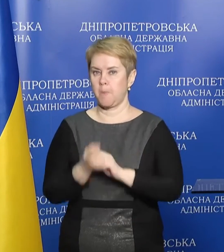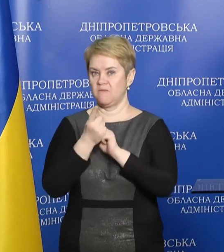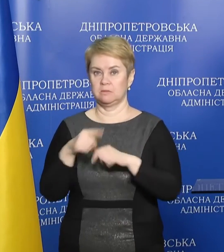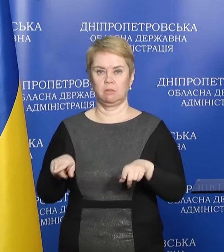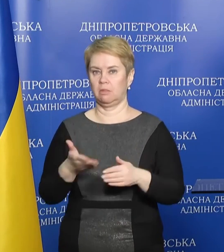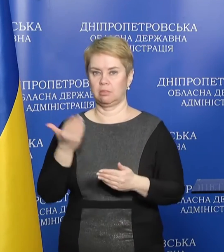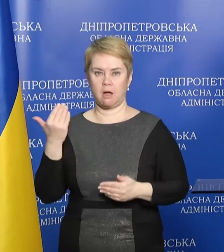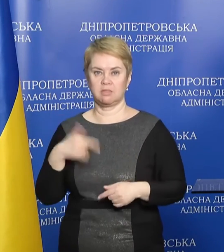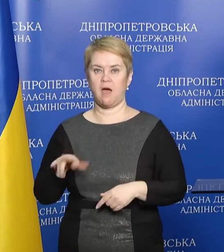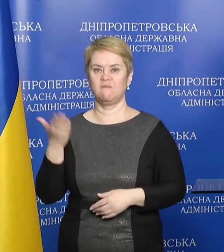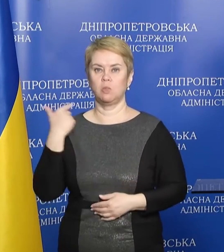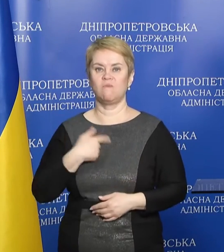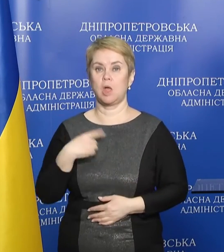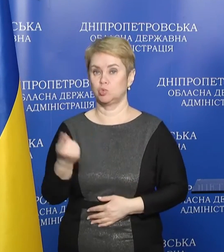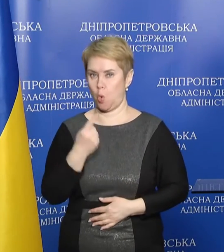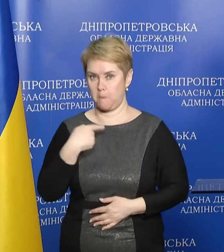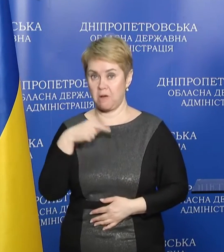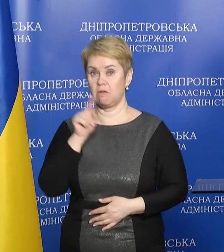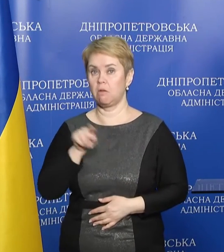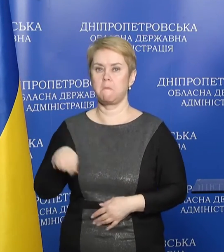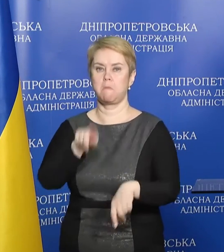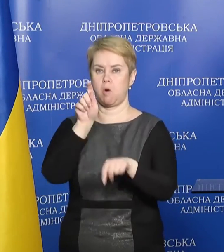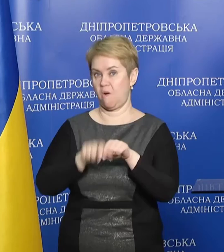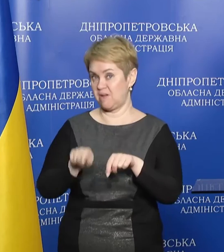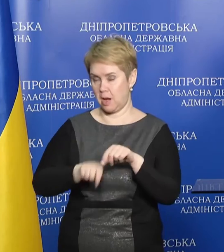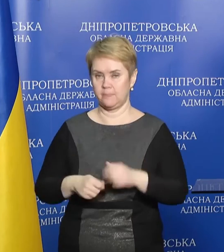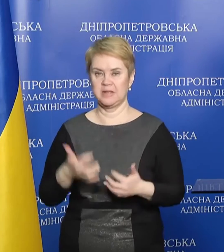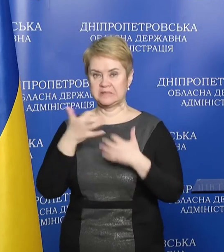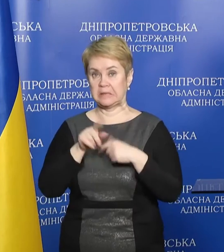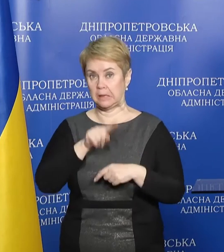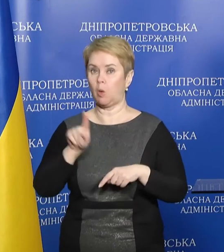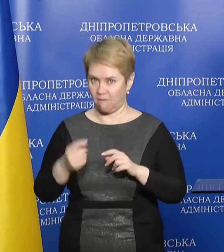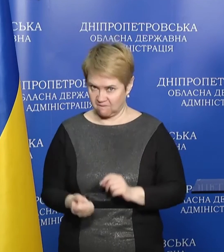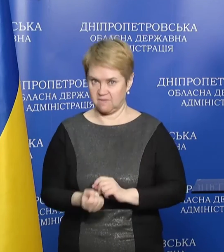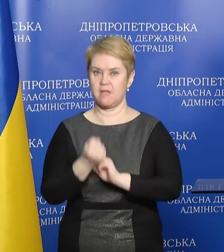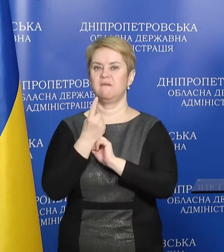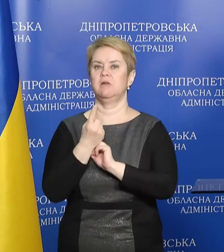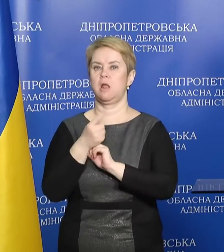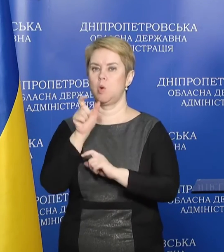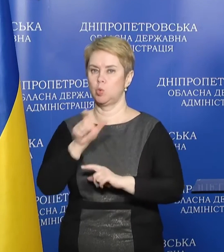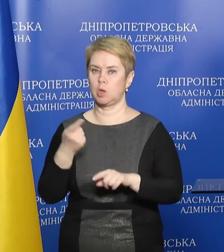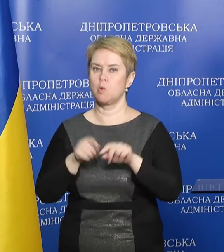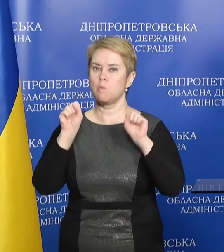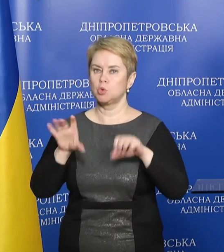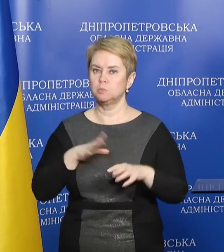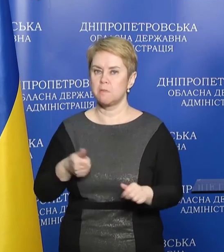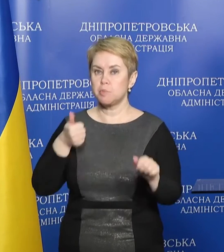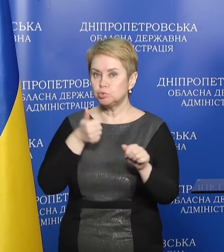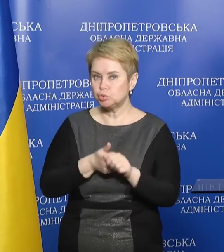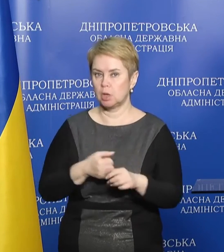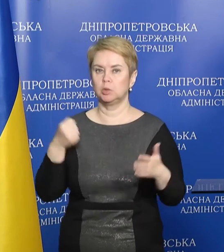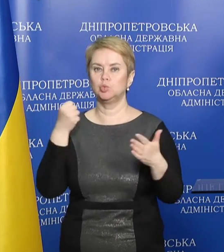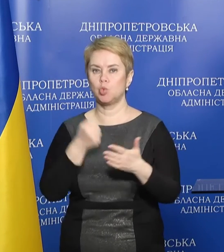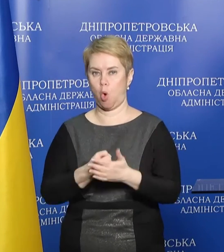не так давно в нашій області. Ми їх перевіряємо і серед них деколи виявляємо людей, які можуть бути причетні